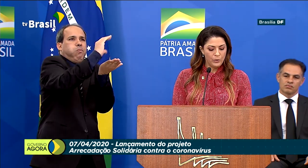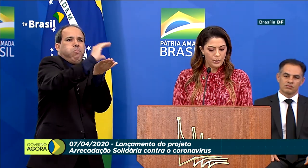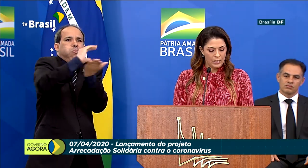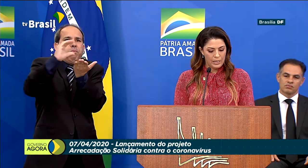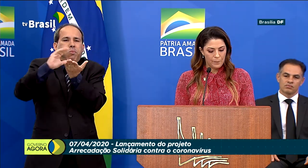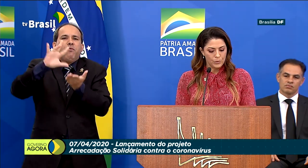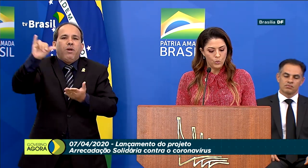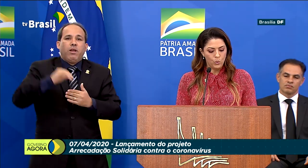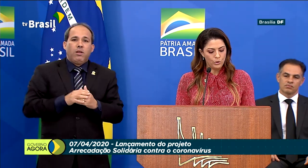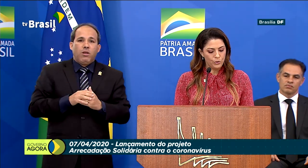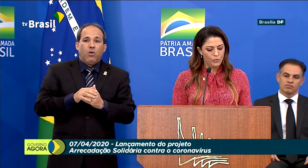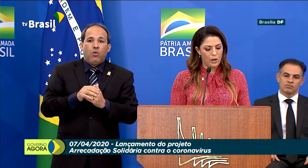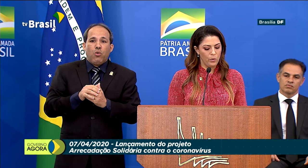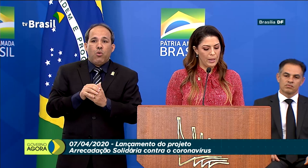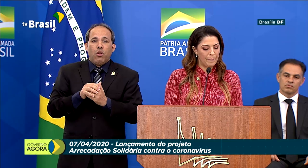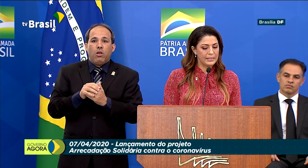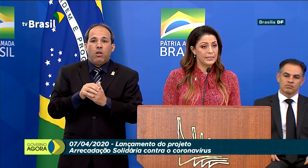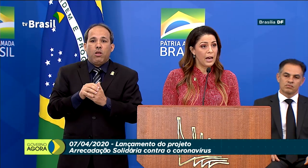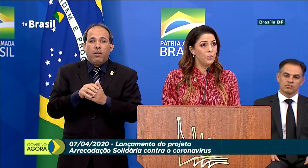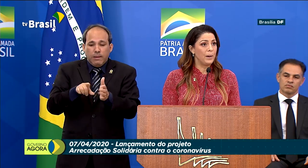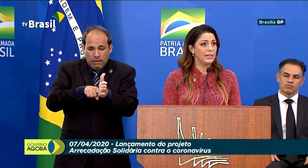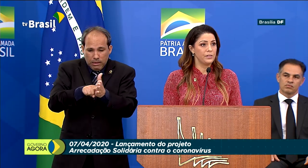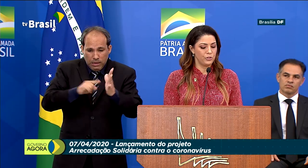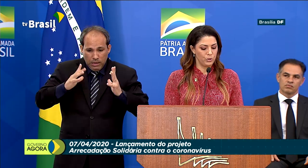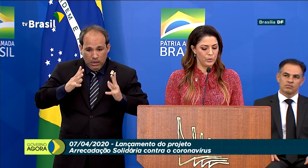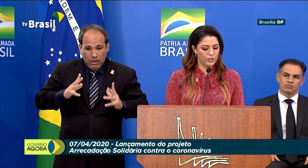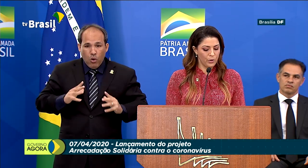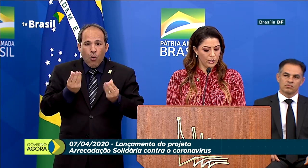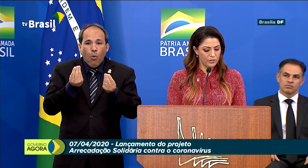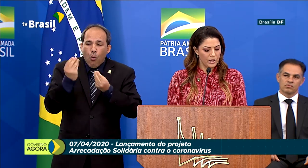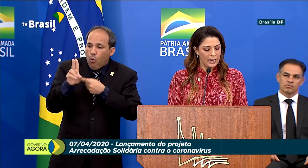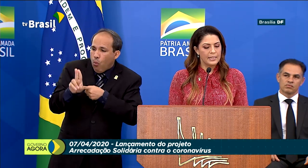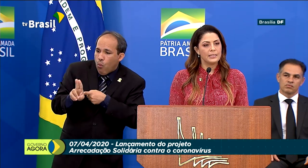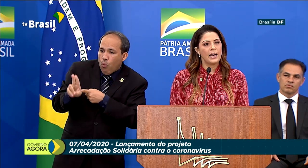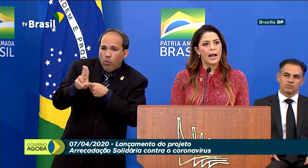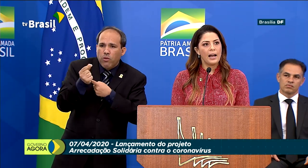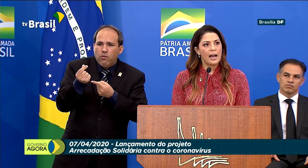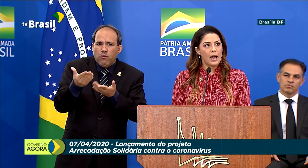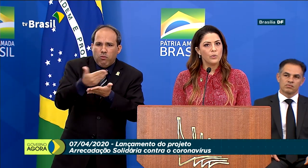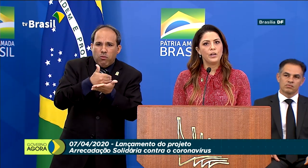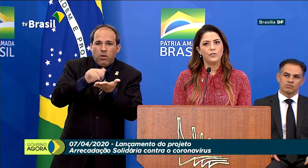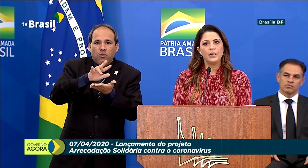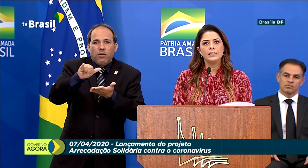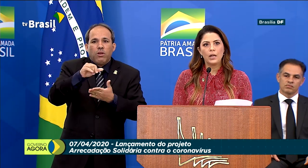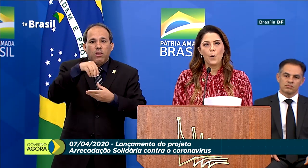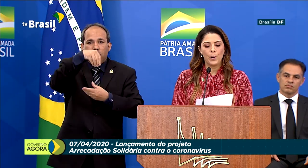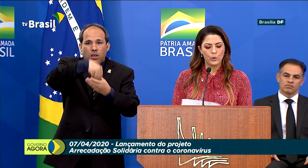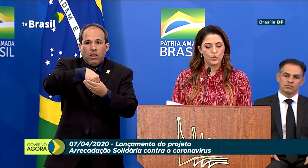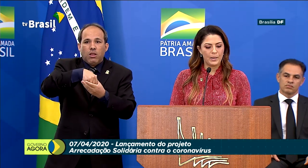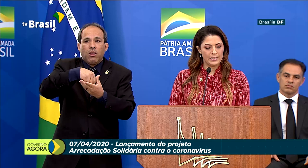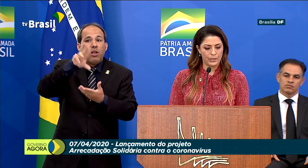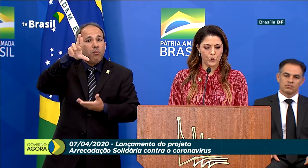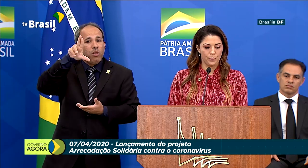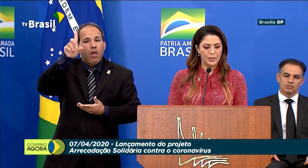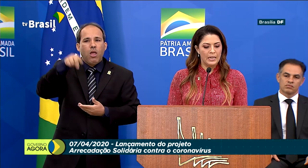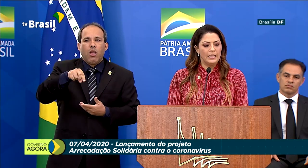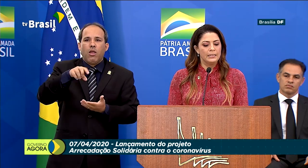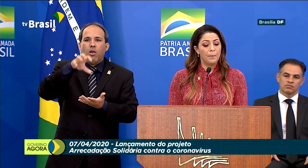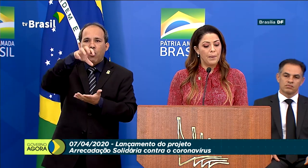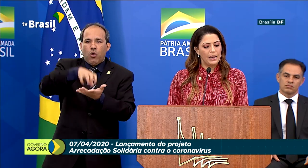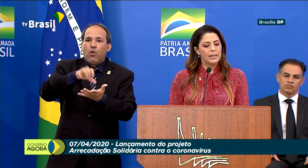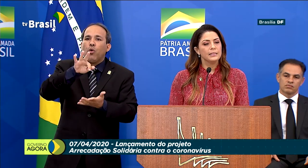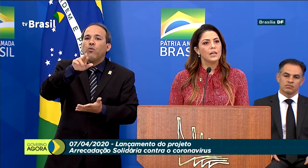A curadoria do uso do valor repassado para as instituições estará a cargo da Fundação Banco do Brasil.